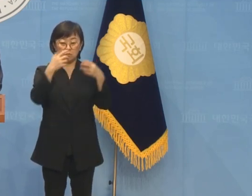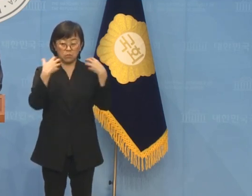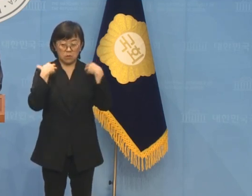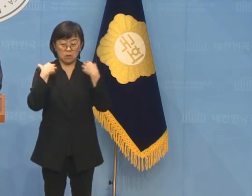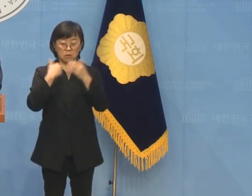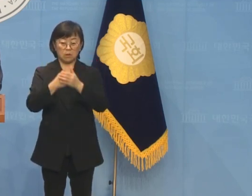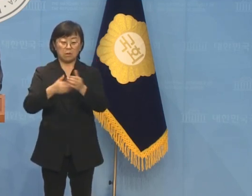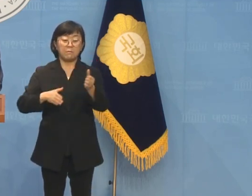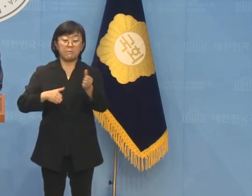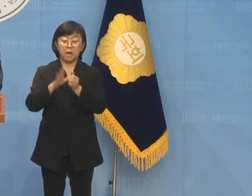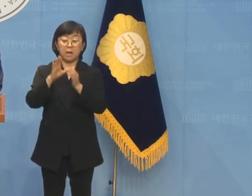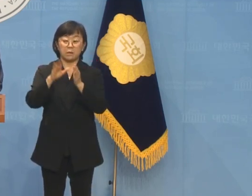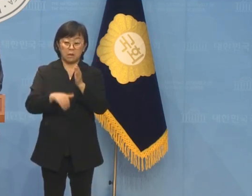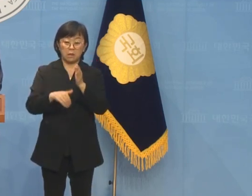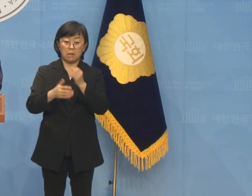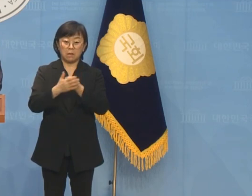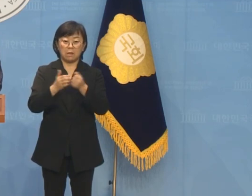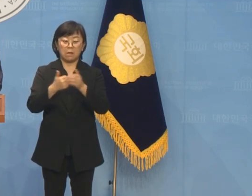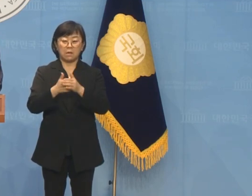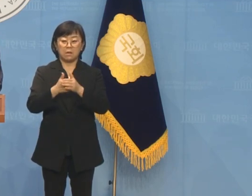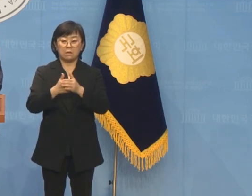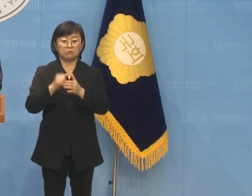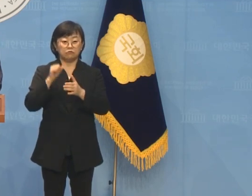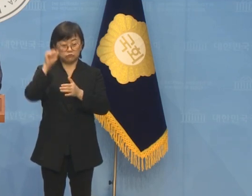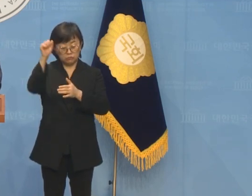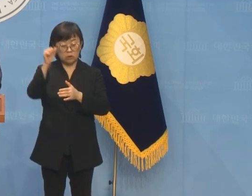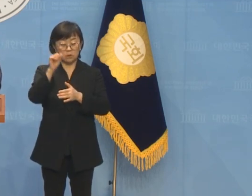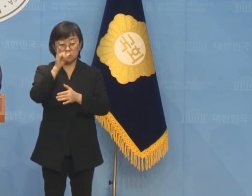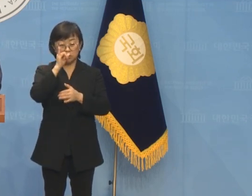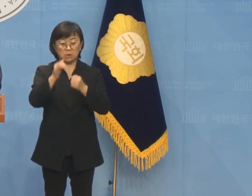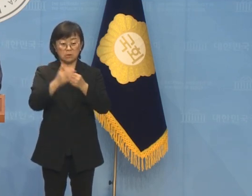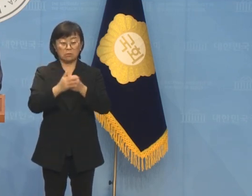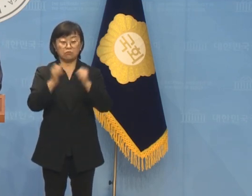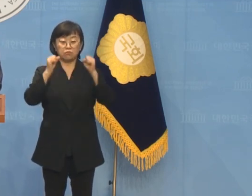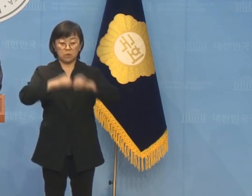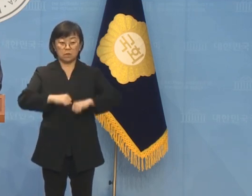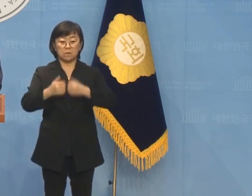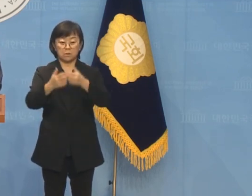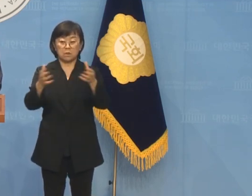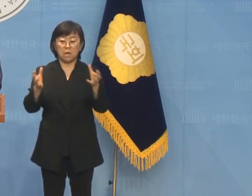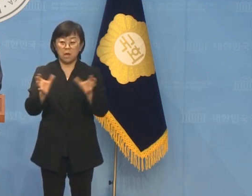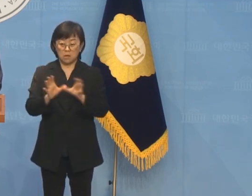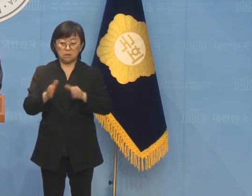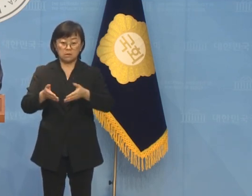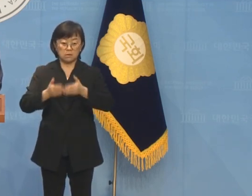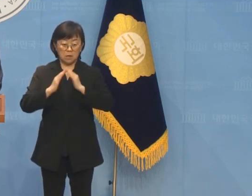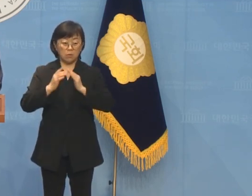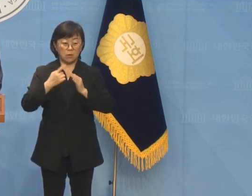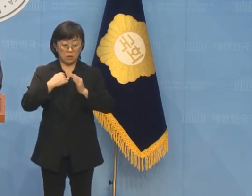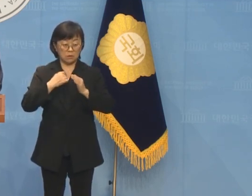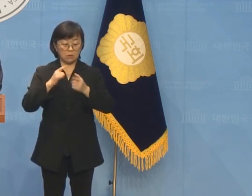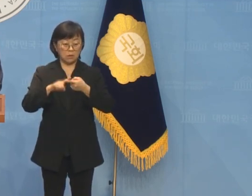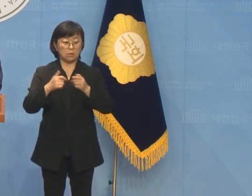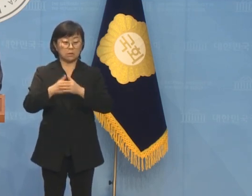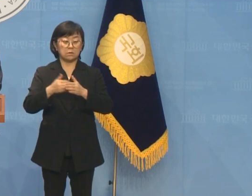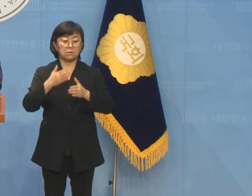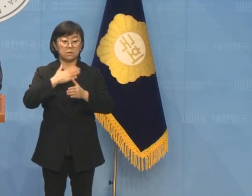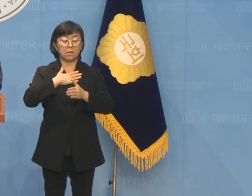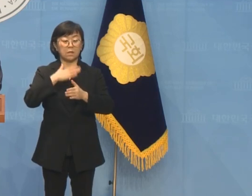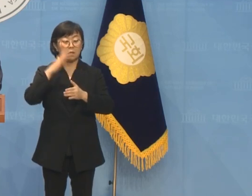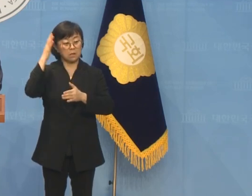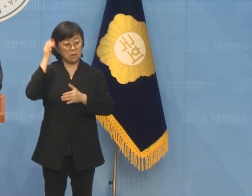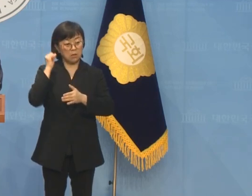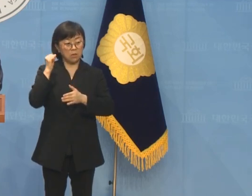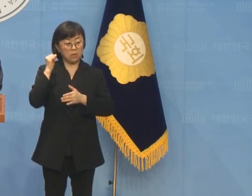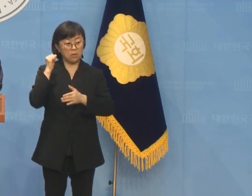어묵한 시기 강구한 투쟁을 통해 무너져가는 당을 추설해왔던 그 지난한 기억들